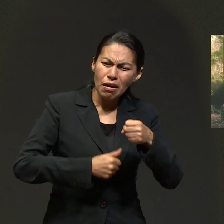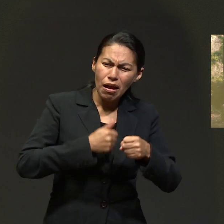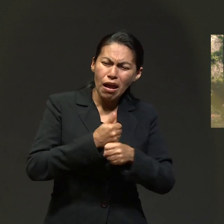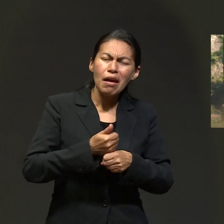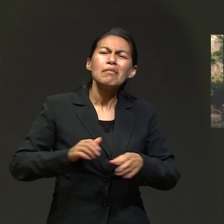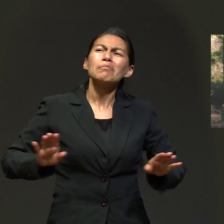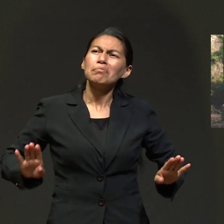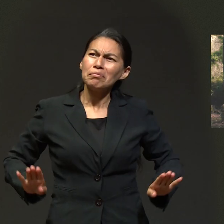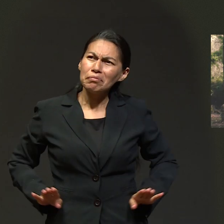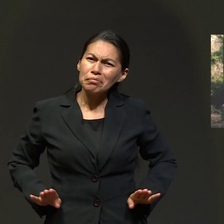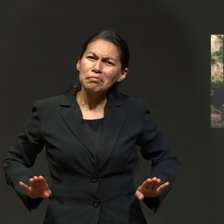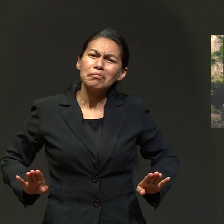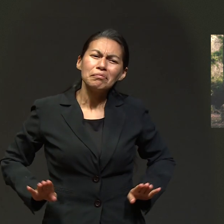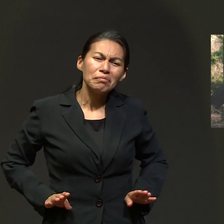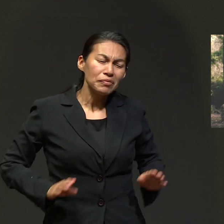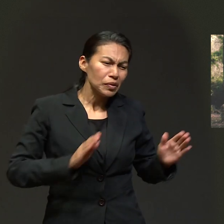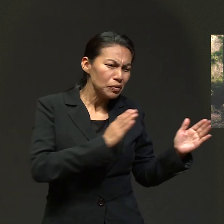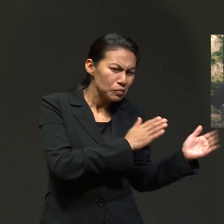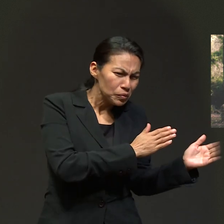en invierno.